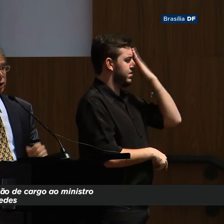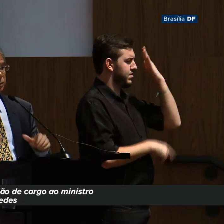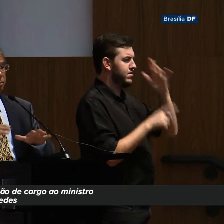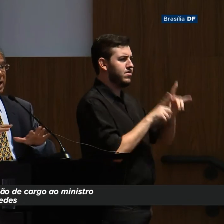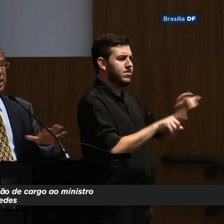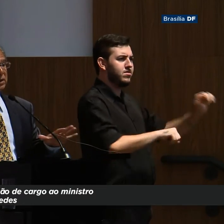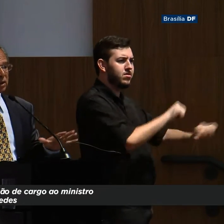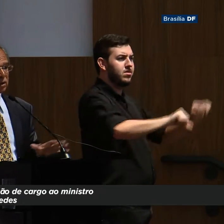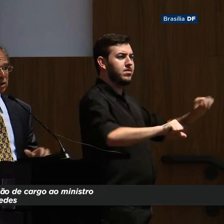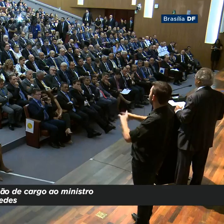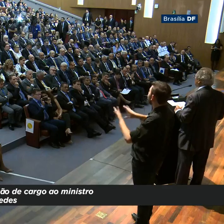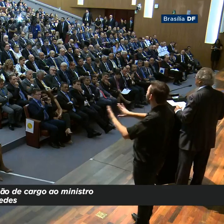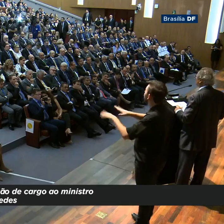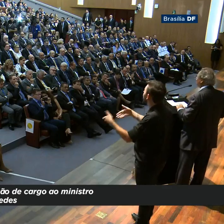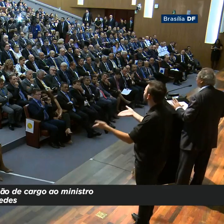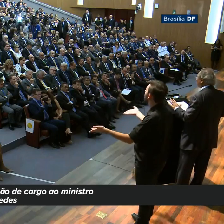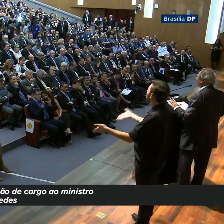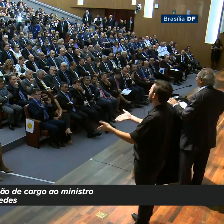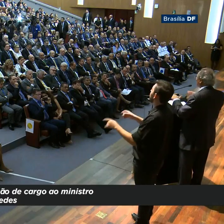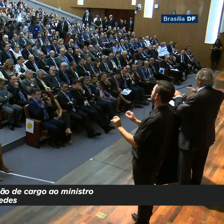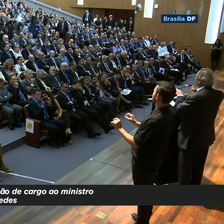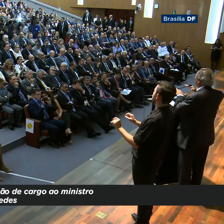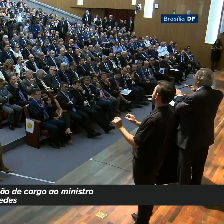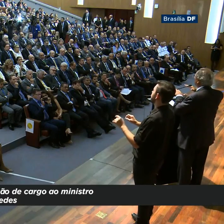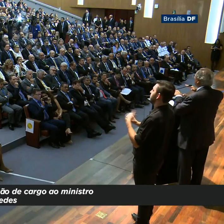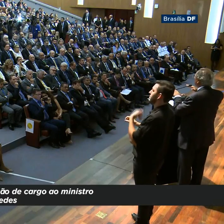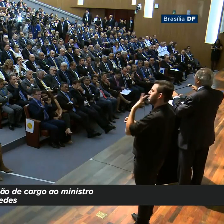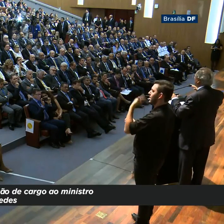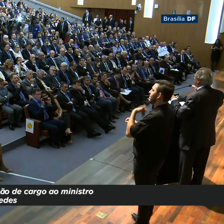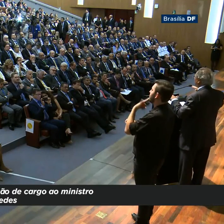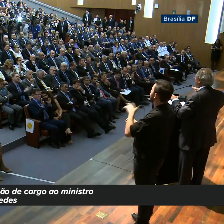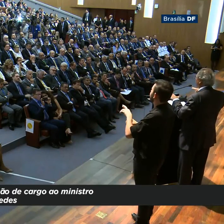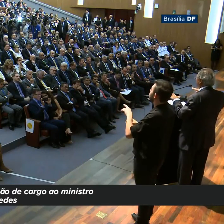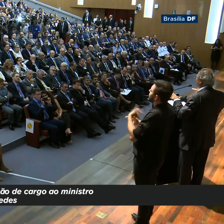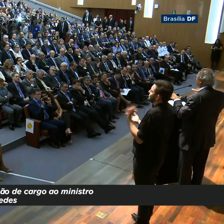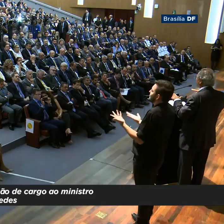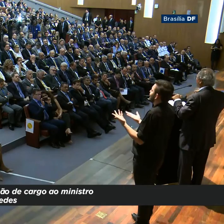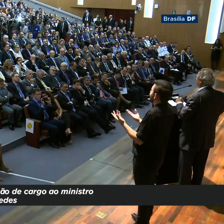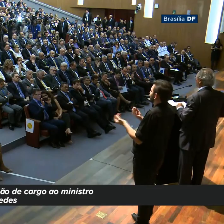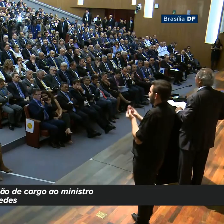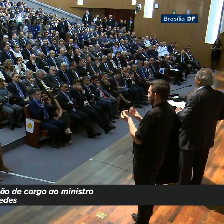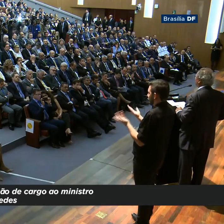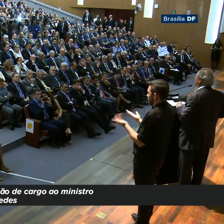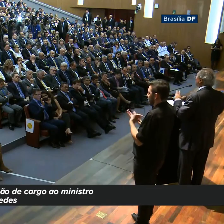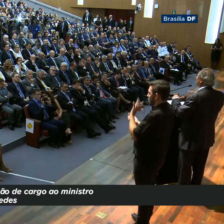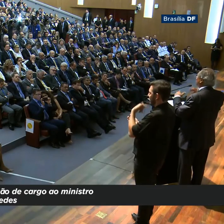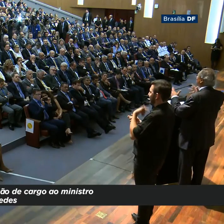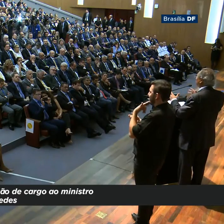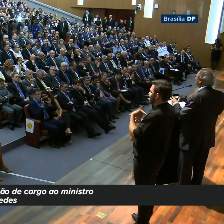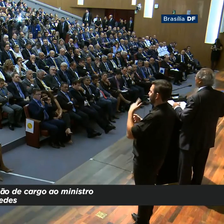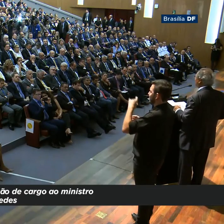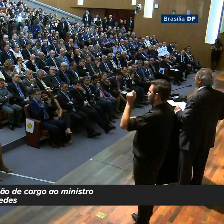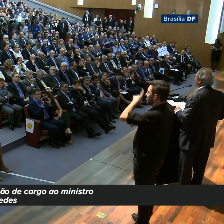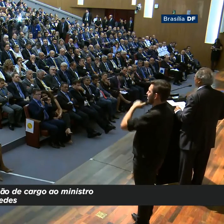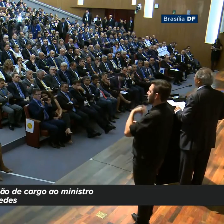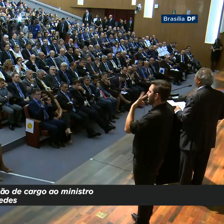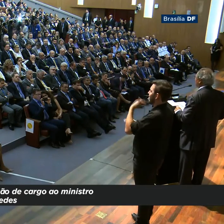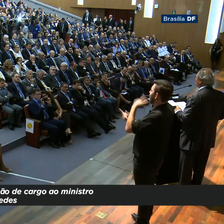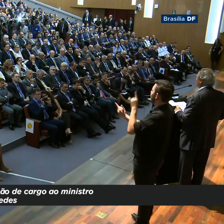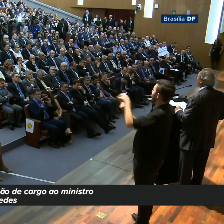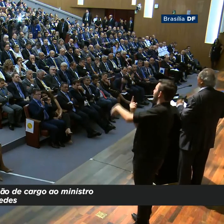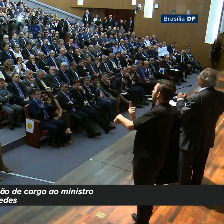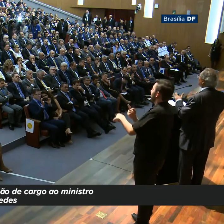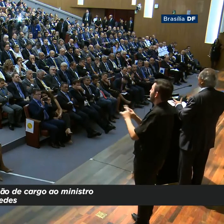hoje parecem distantes, mas não estão. Nós estamos num momento de calmaria. As expectativas são favoráveis.